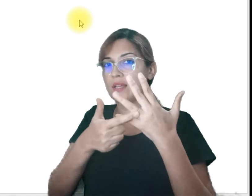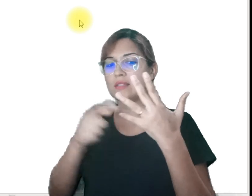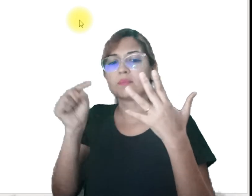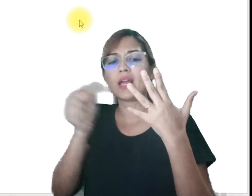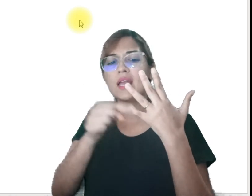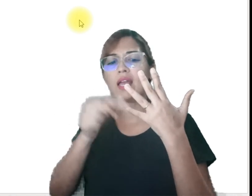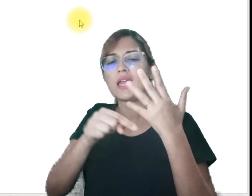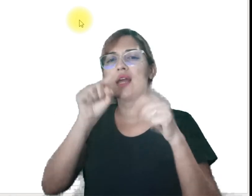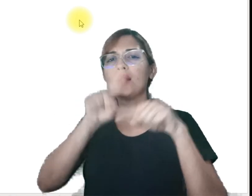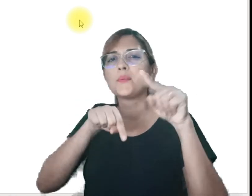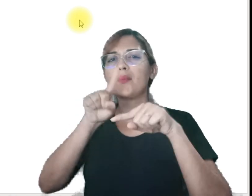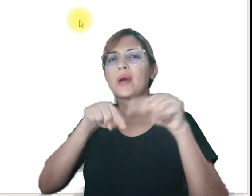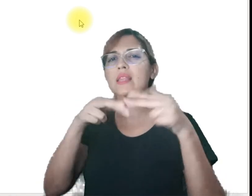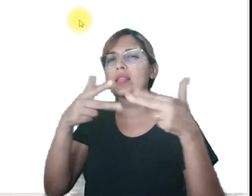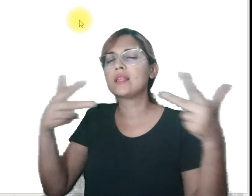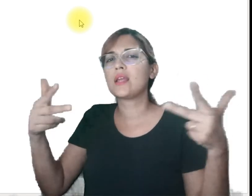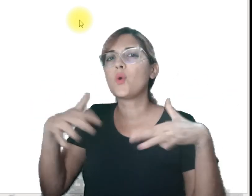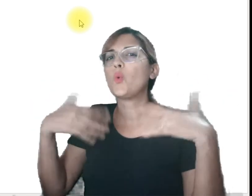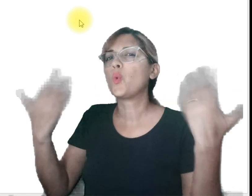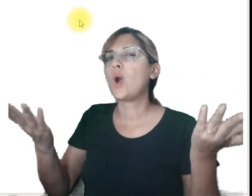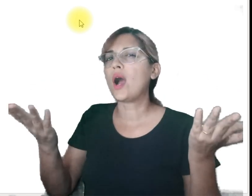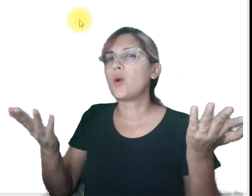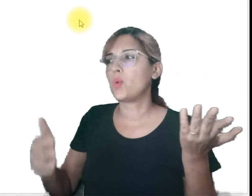Mas essas alianças são feitas de que material?